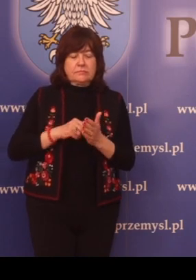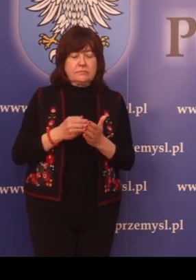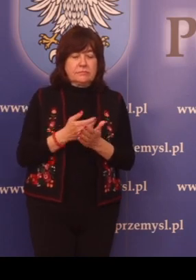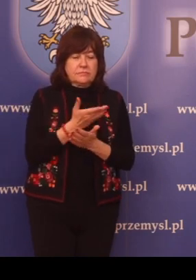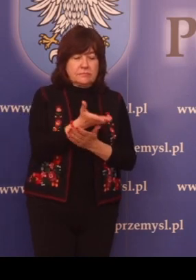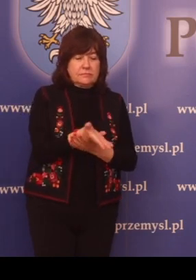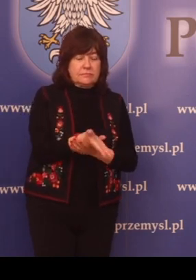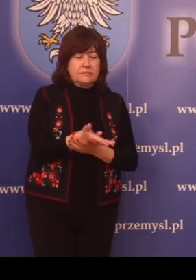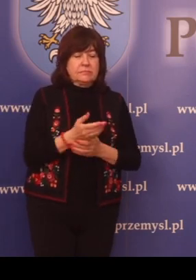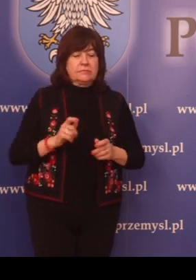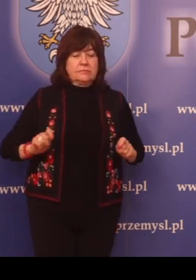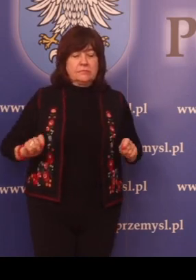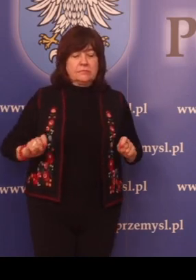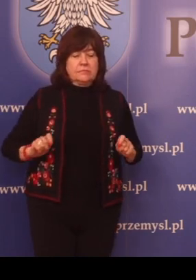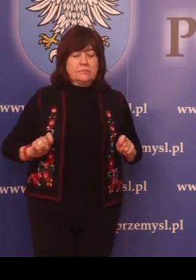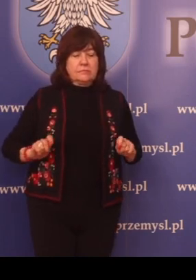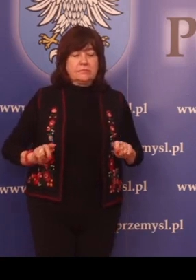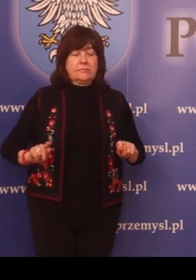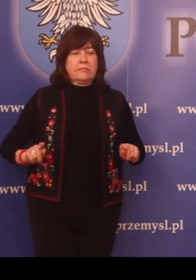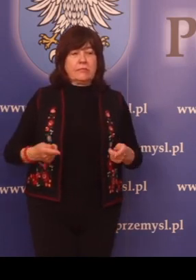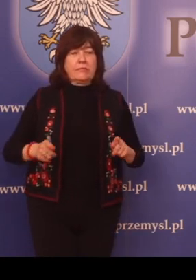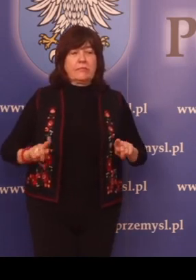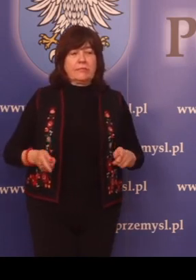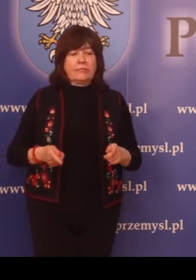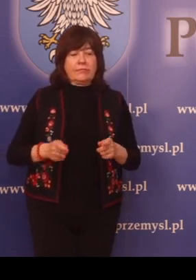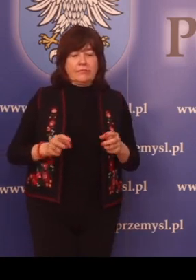Zgłoszenie zmian w zezwoleniu.